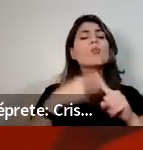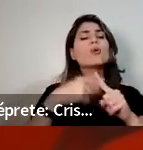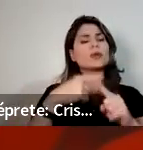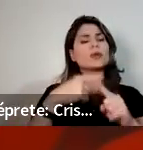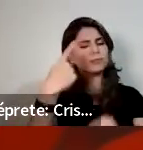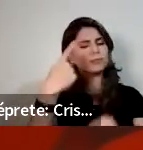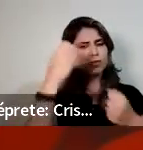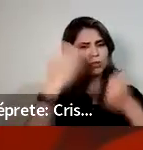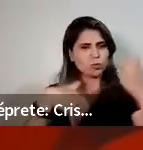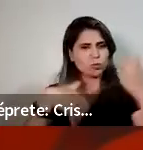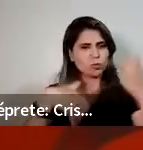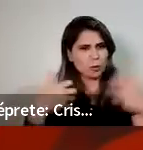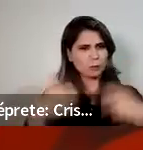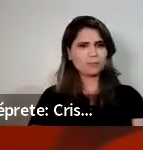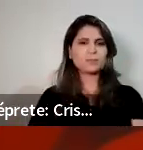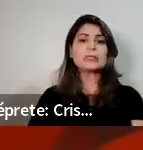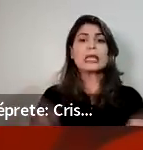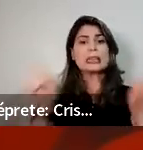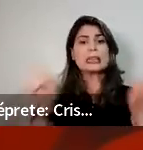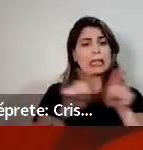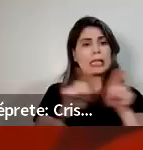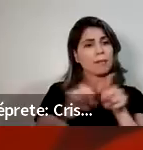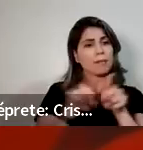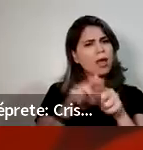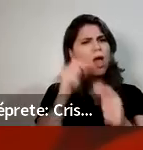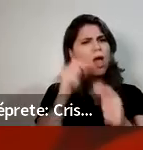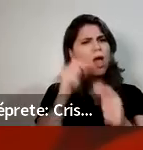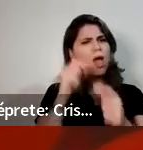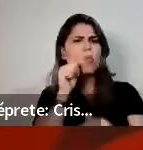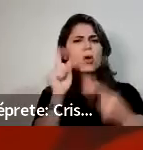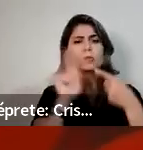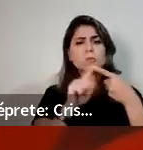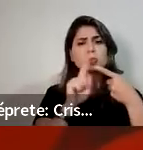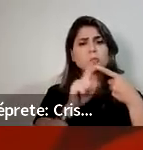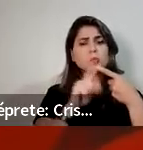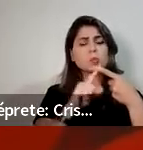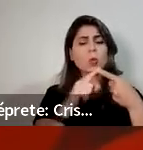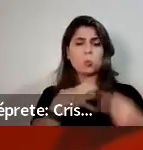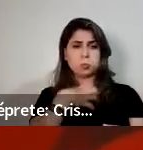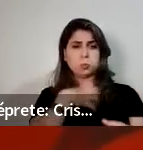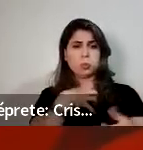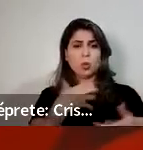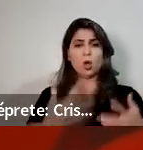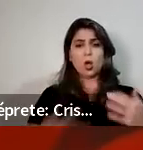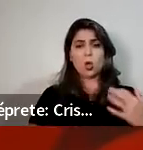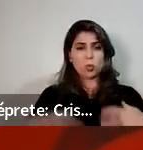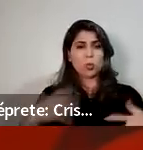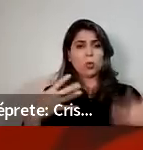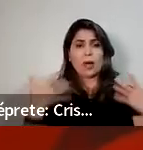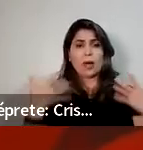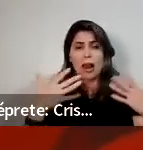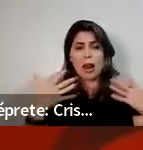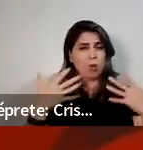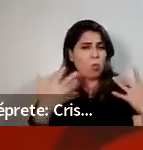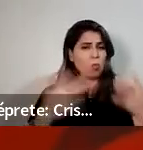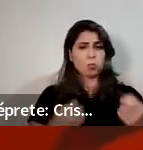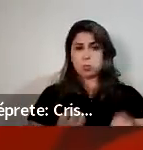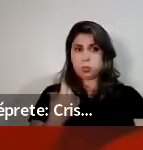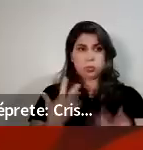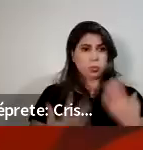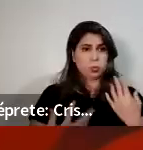sintomas que podem ser graves, já que as mudanças hormonais ocorrem de forma progressiva,